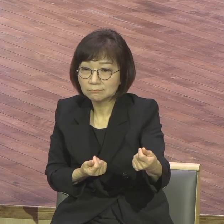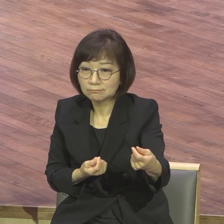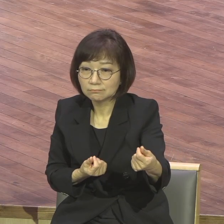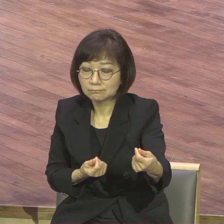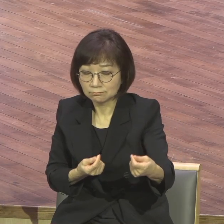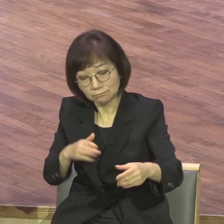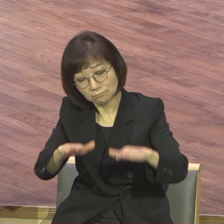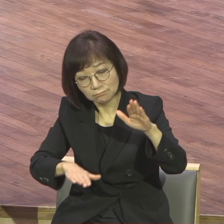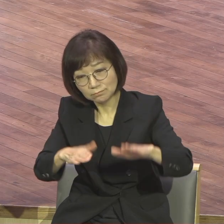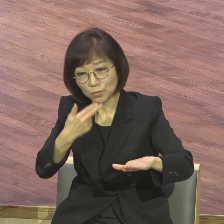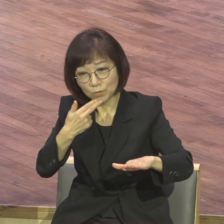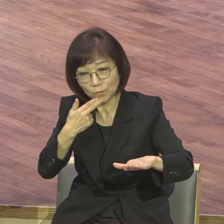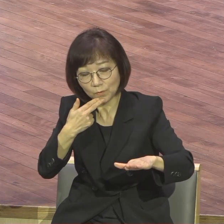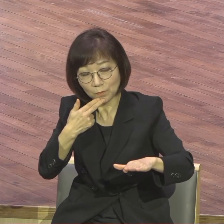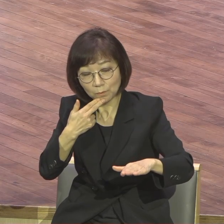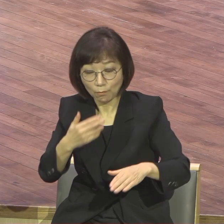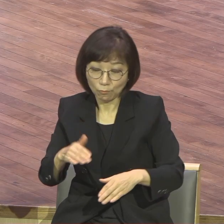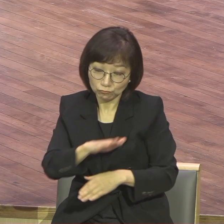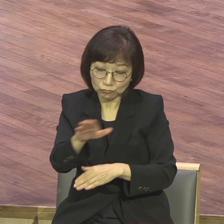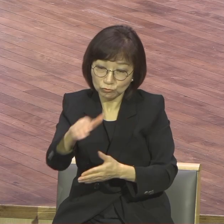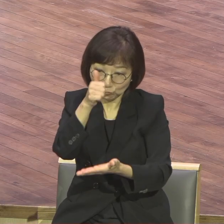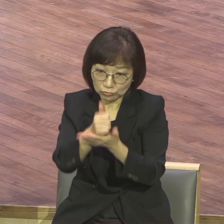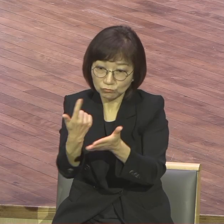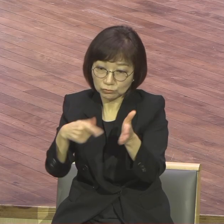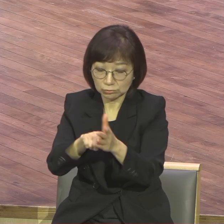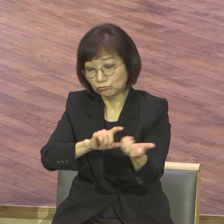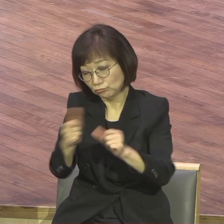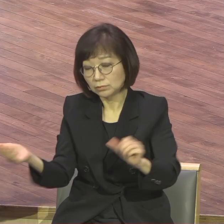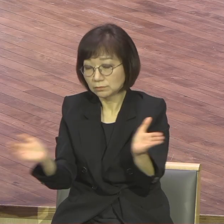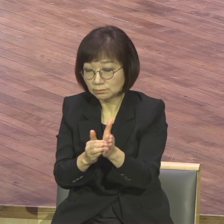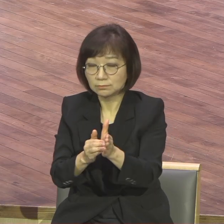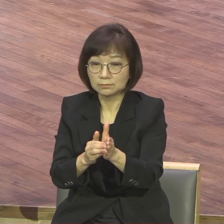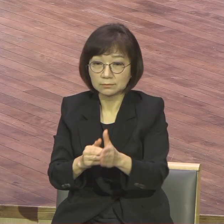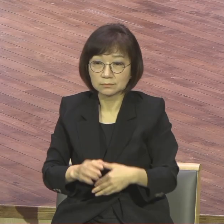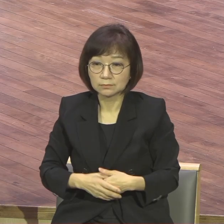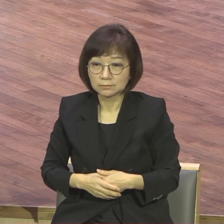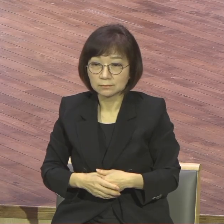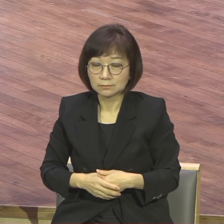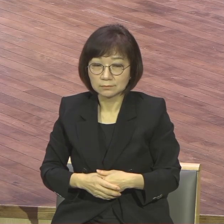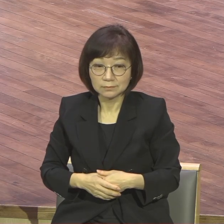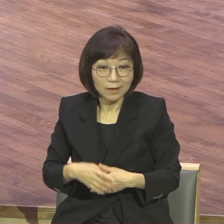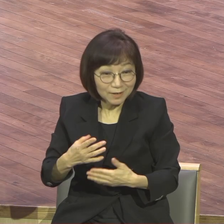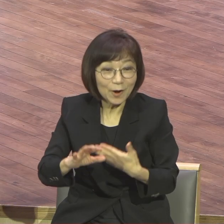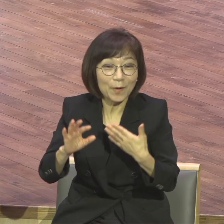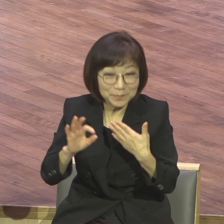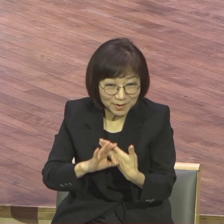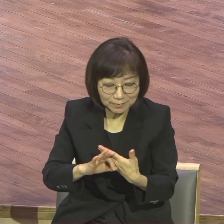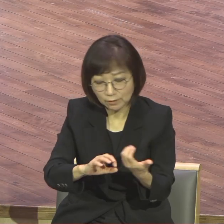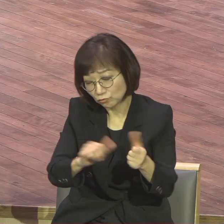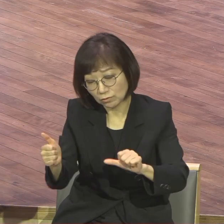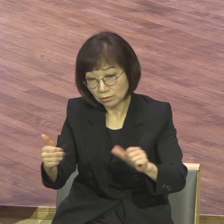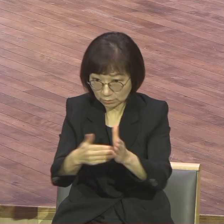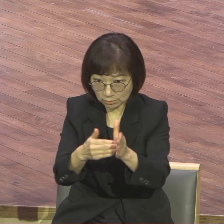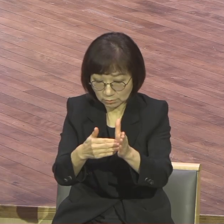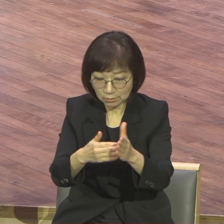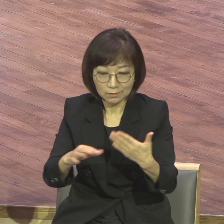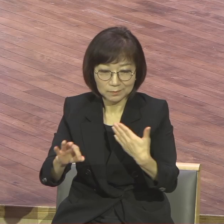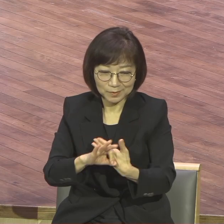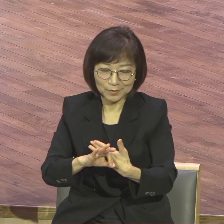우리 죄를 위해 죽었다. 끝났다. 끝났다면 뭐 그렇게 우리 기독교가 유일성이 없습니다.